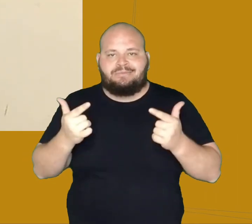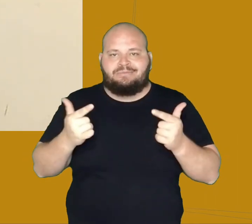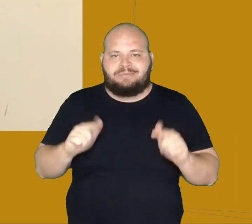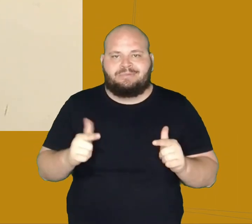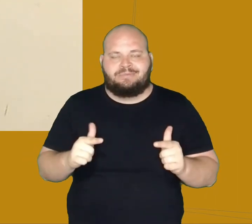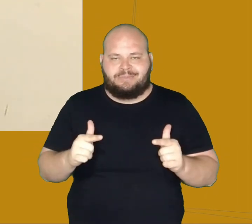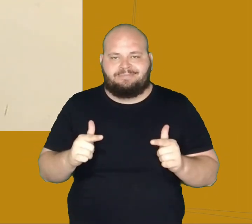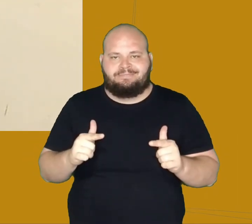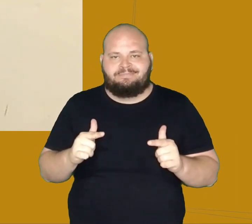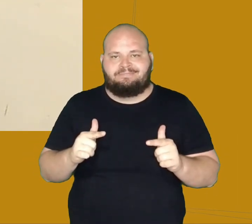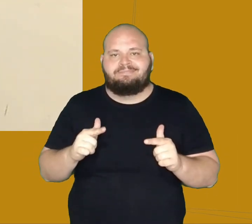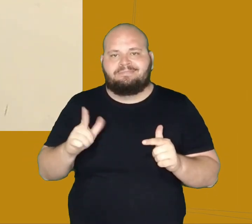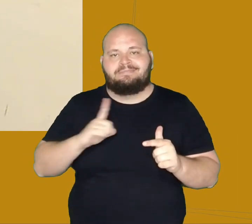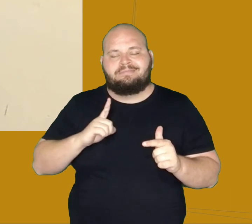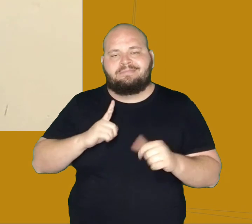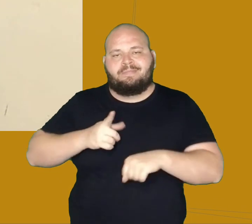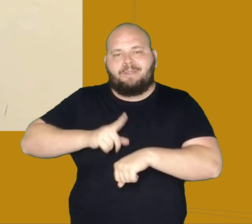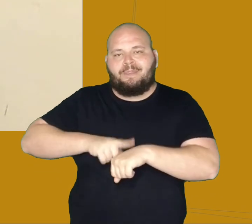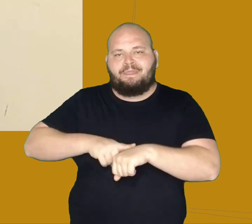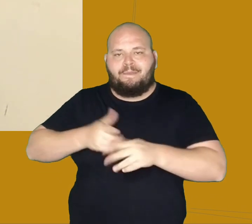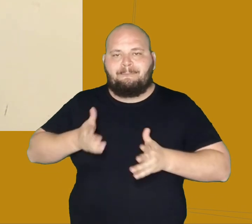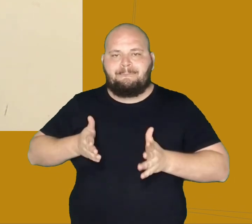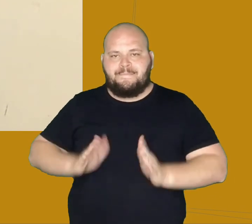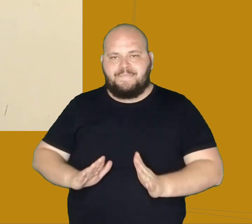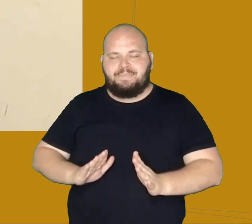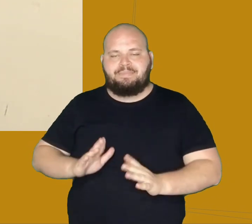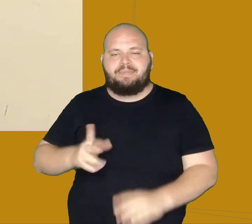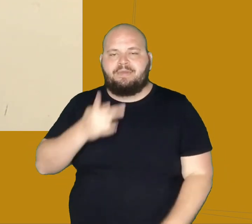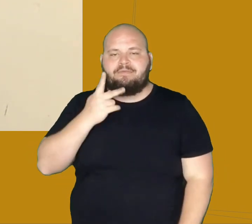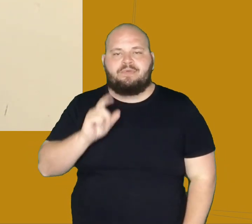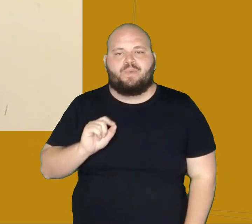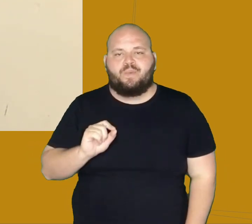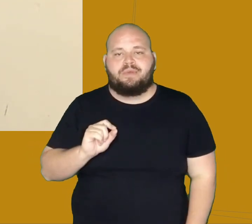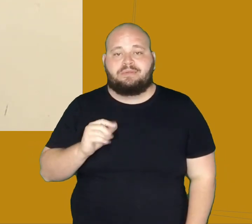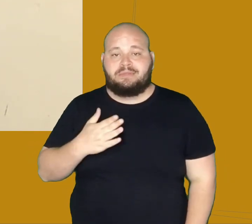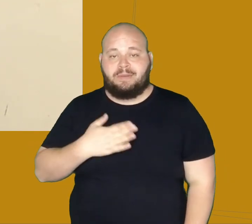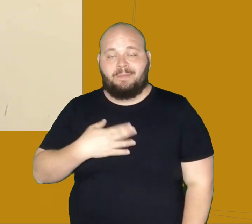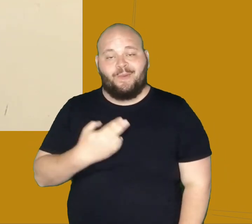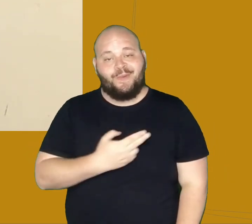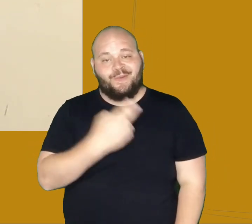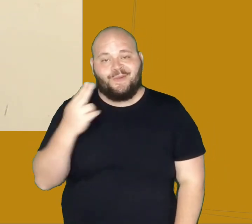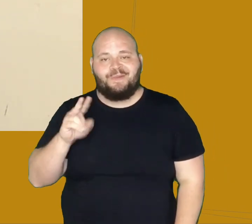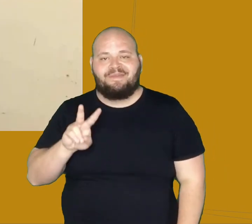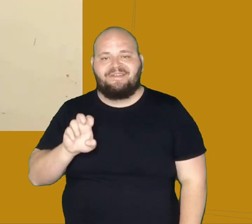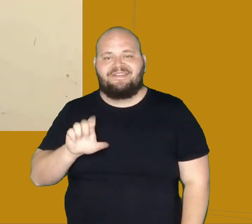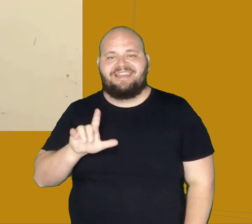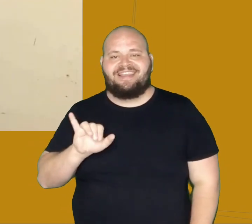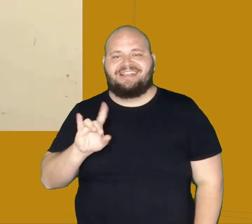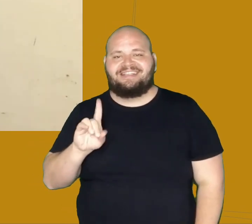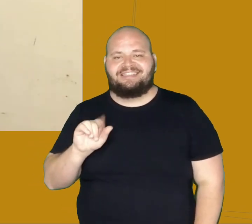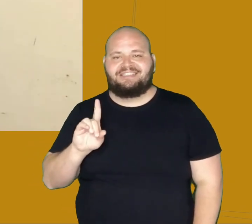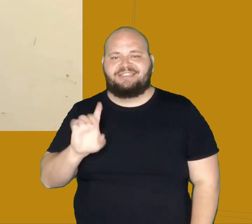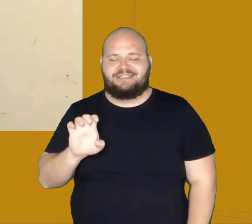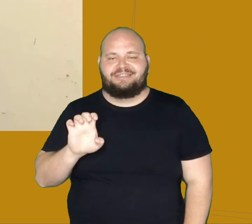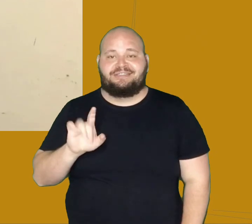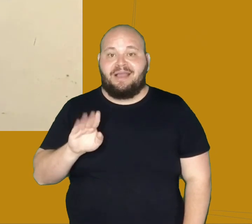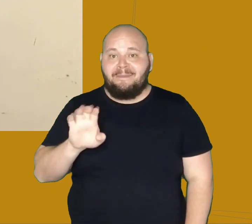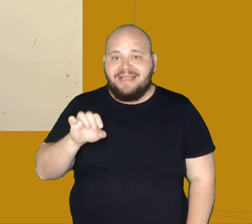fada, que presidia o seu nascimento. E que lhe diz, meu nome é veleidade. Dona Benedita encarna a própria